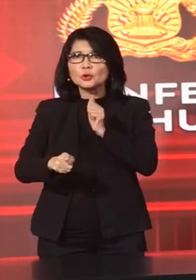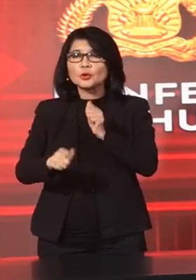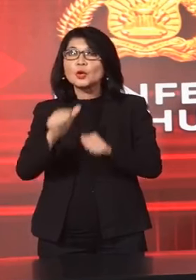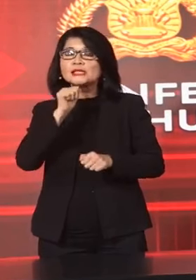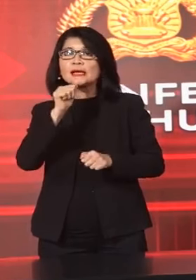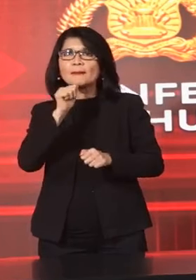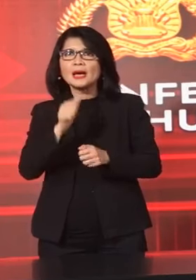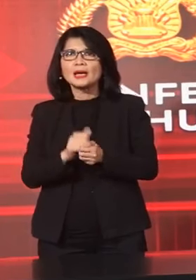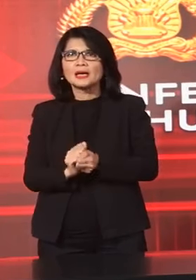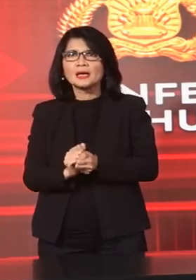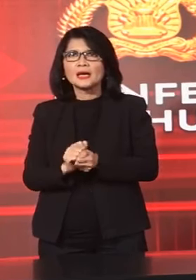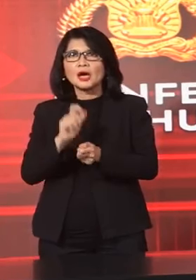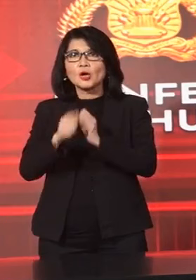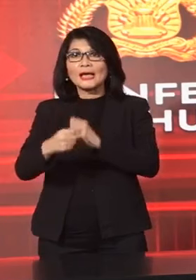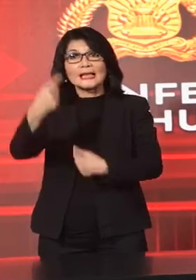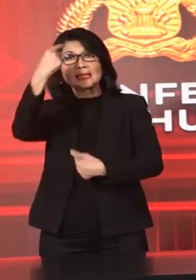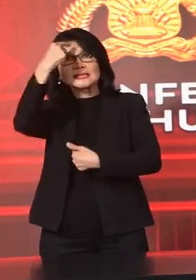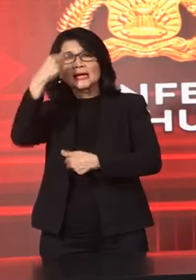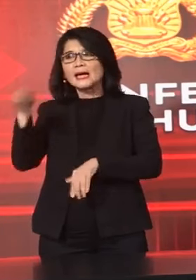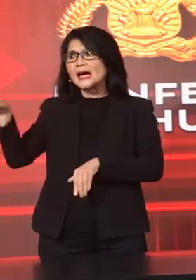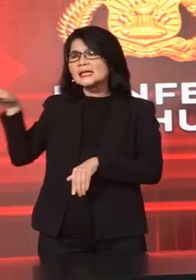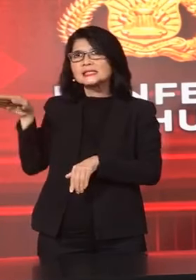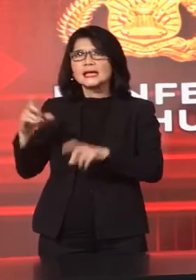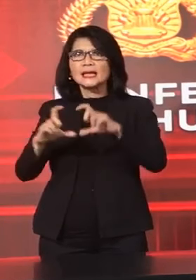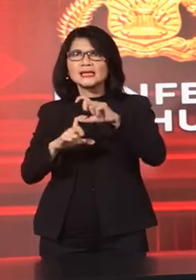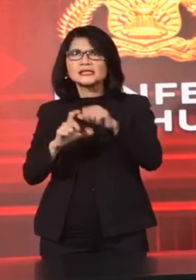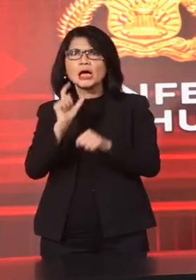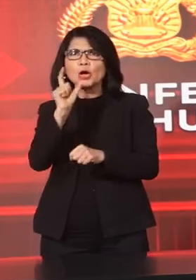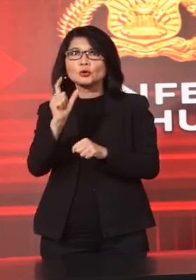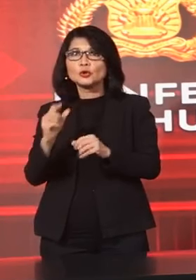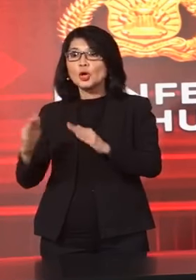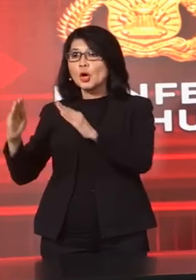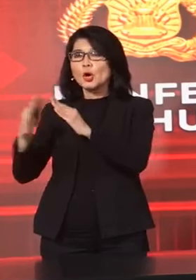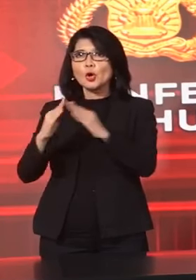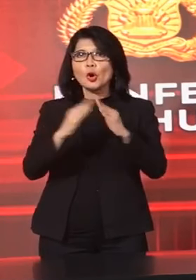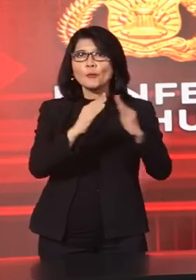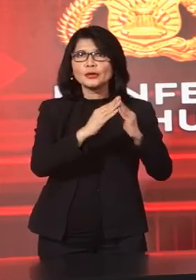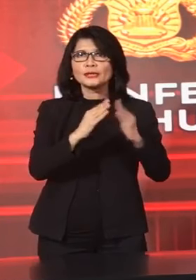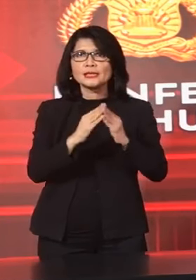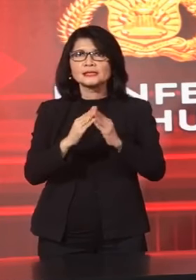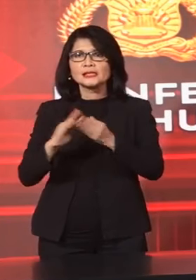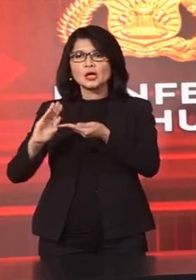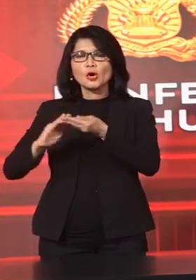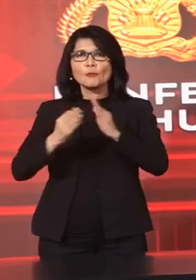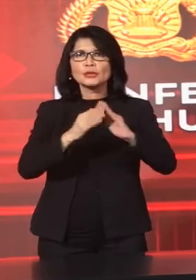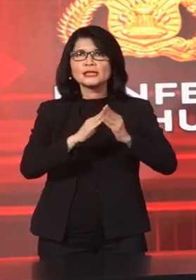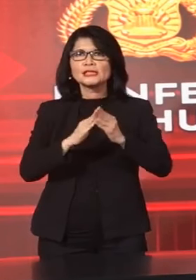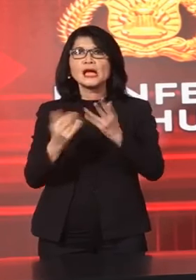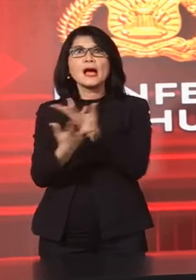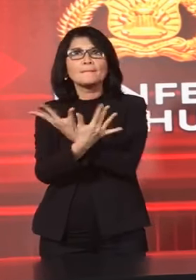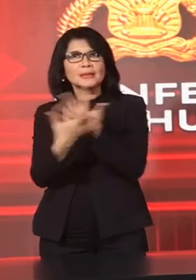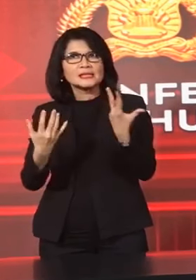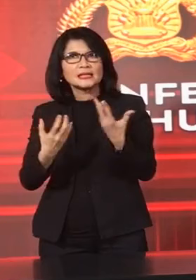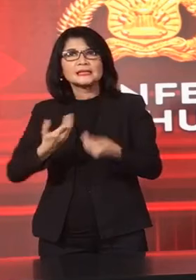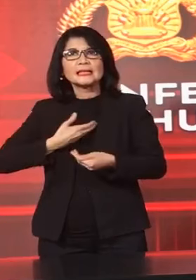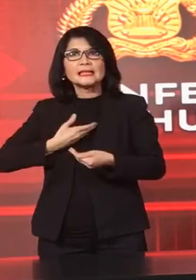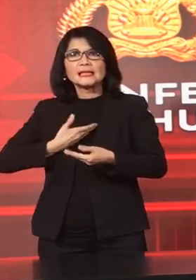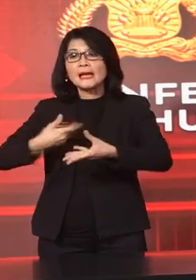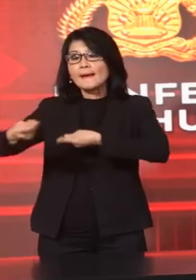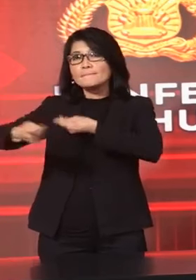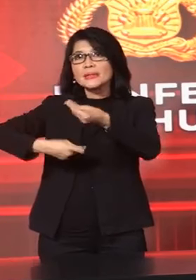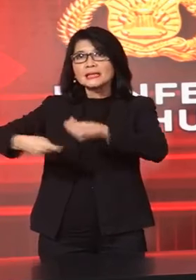Tersangka ZS Untuk Komunitas Masyarakat Yang Ingin Berdagang